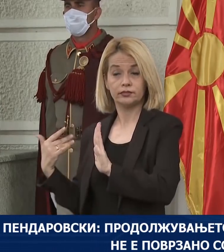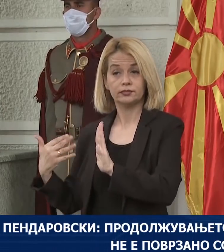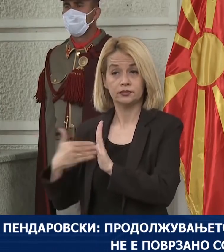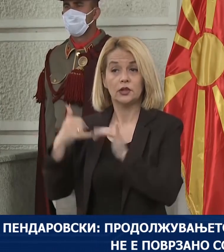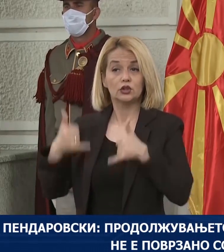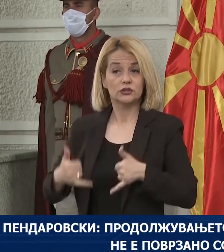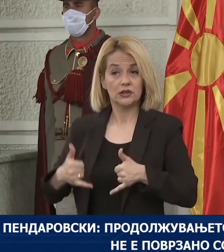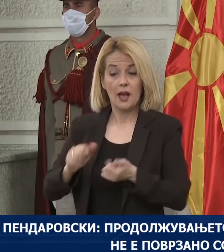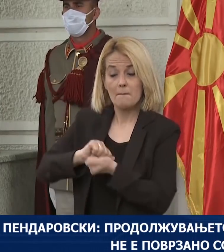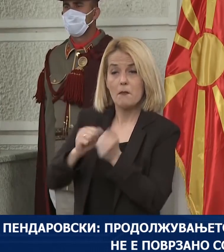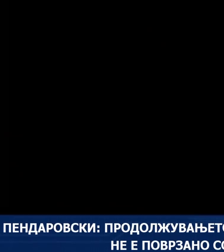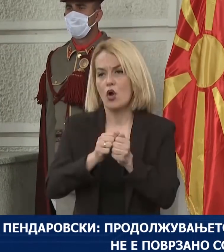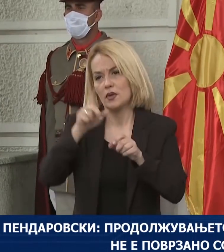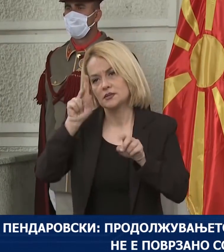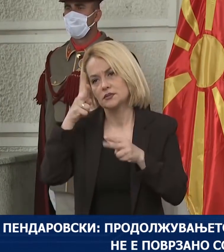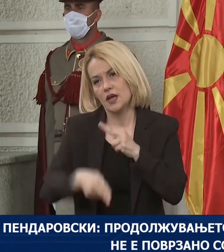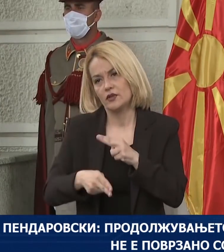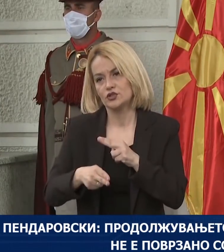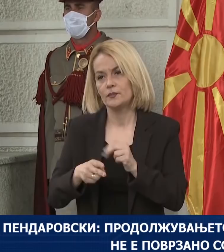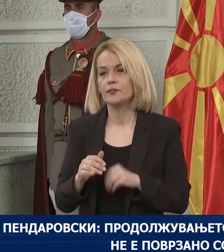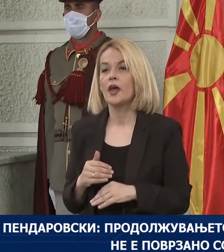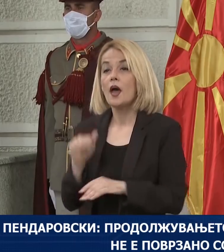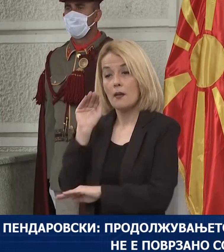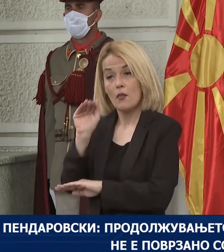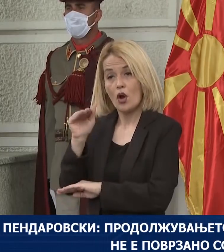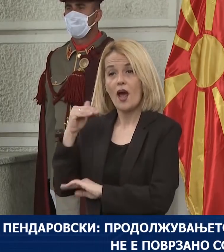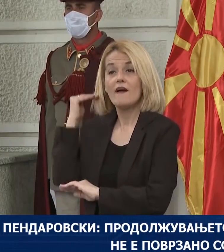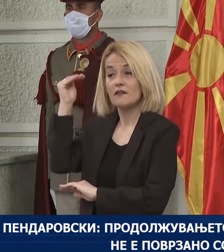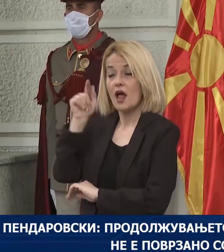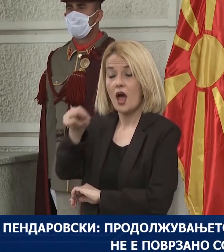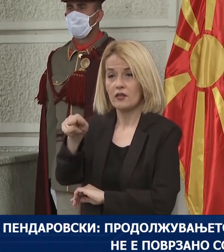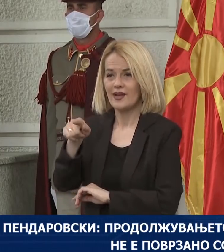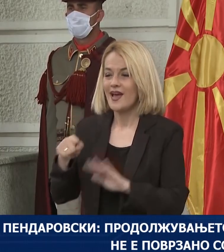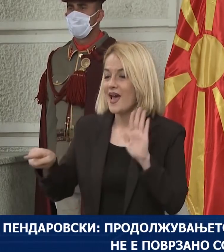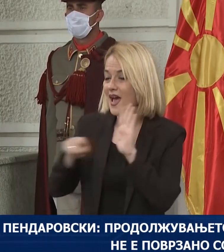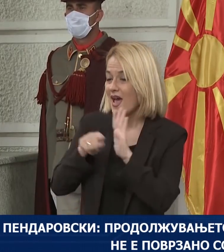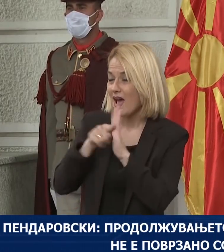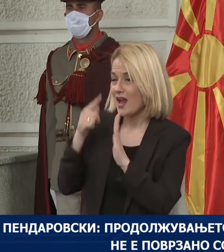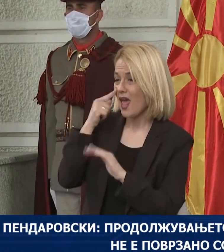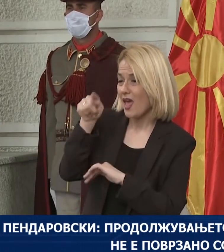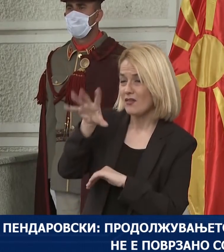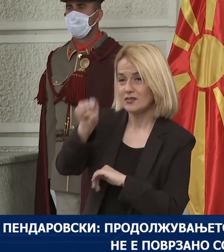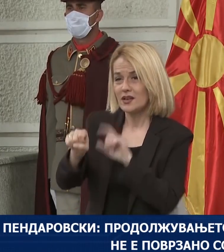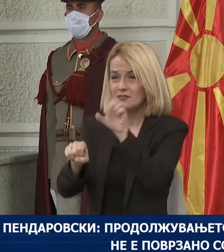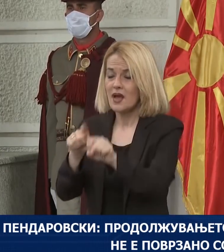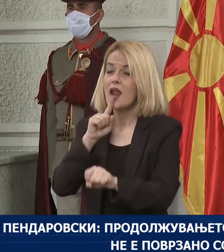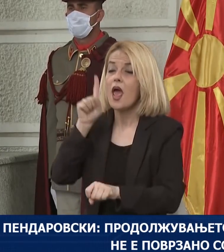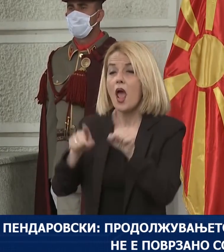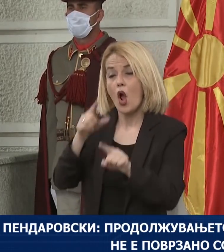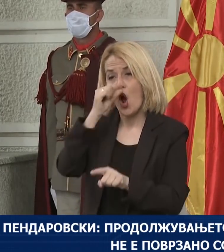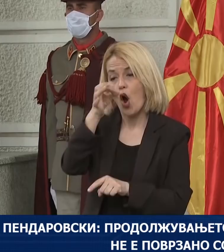во борбата против пандемијата. До владата. Негативните трендови забележани во некој обштини